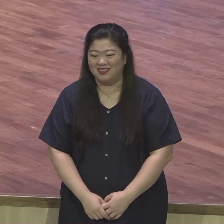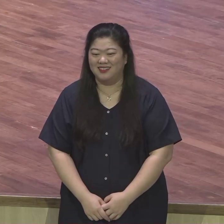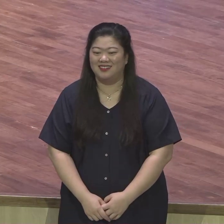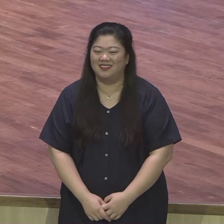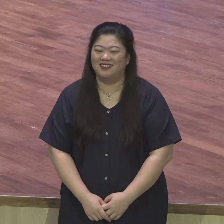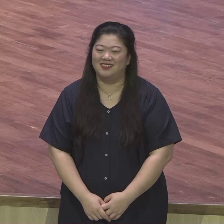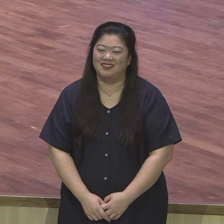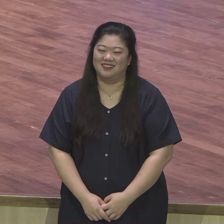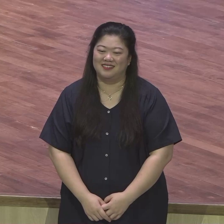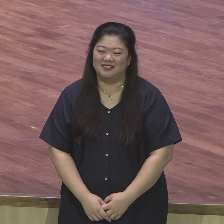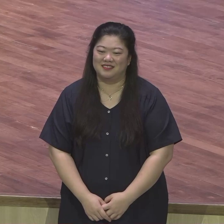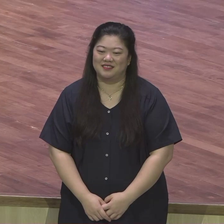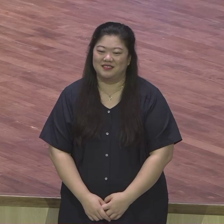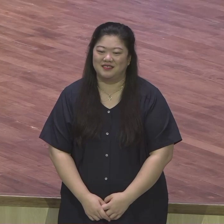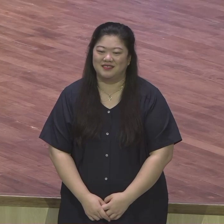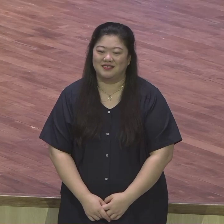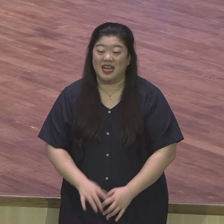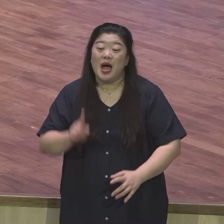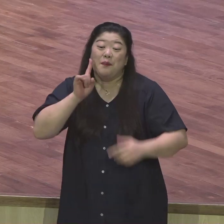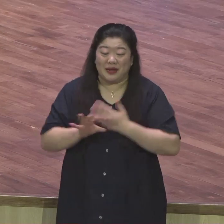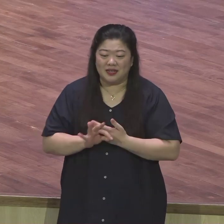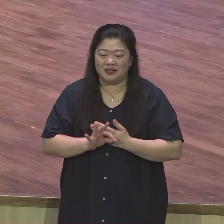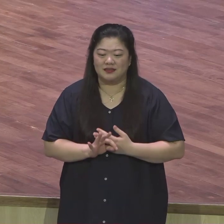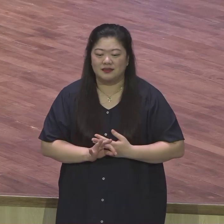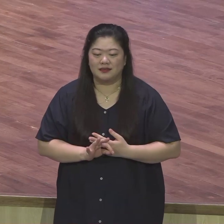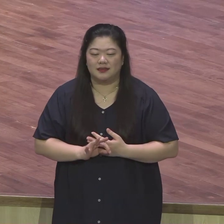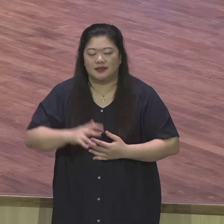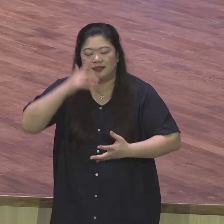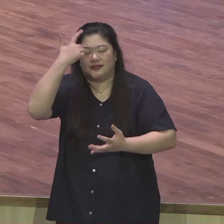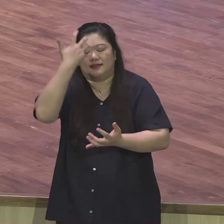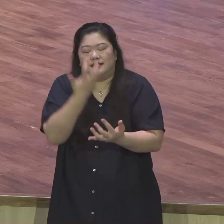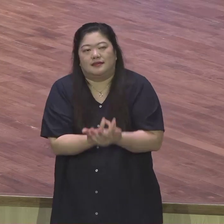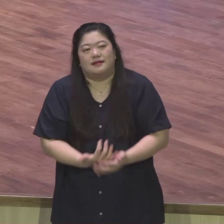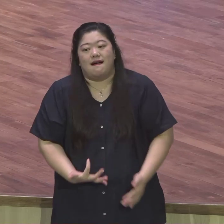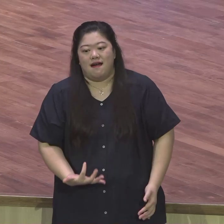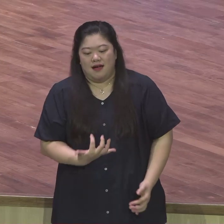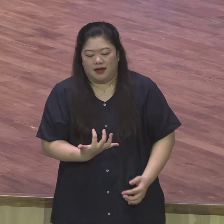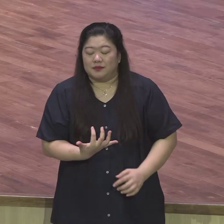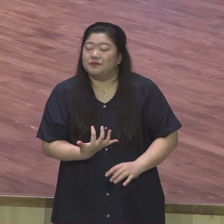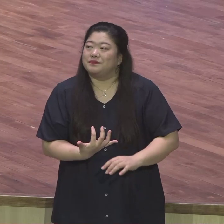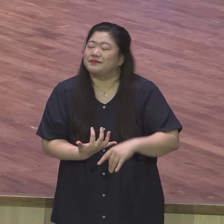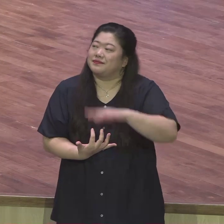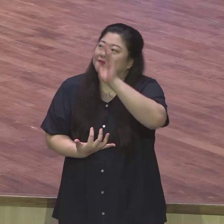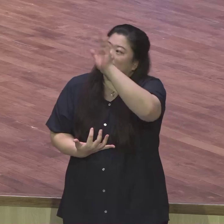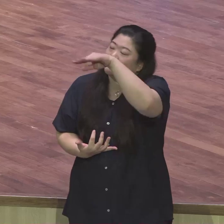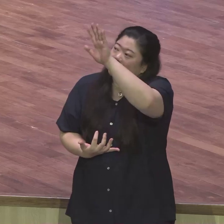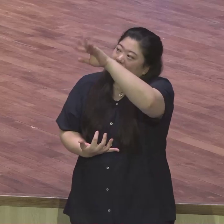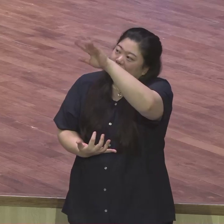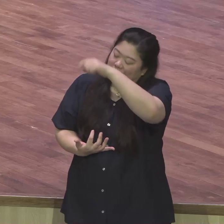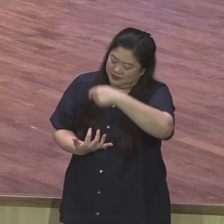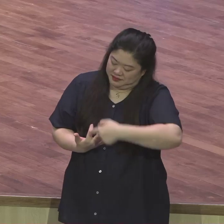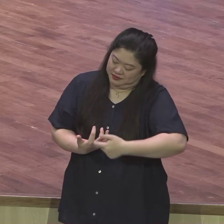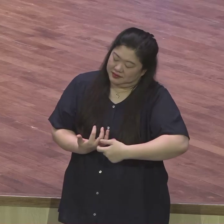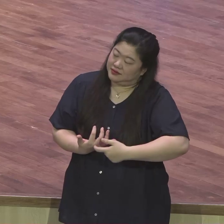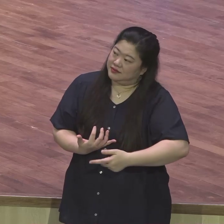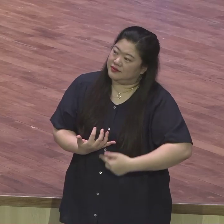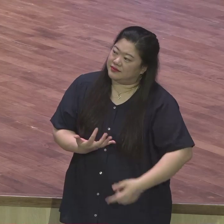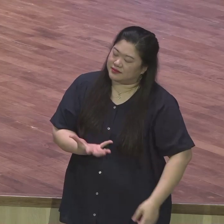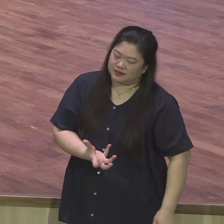하나님을 베끼도록 부시기 바랍니다 은약 잡고 치유받으시기 바랍니다 이게 교회야 너 교회 그러면서 어떻게